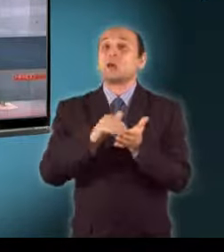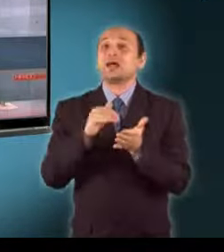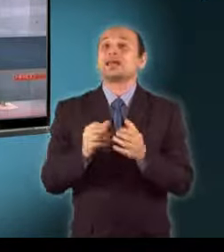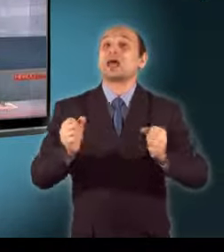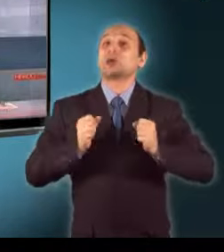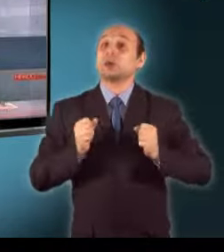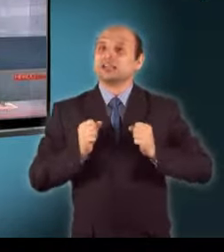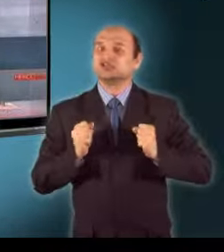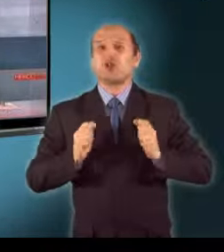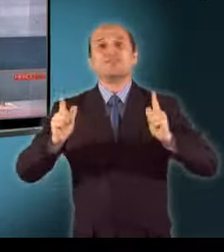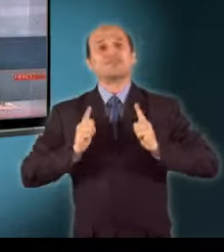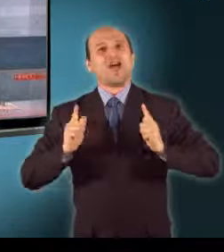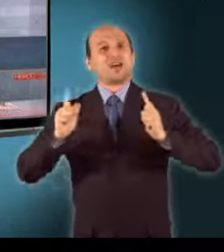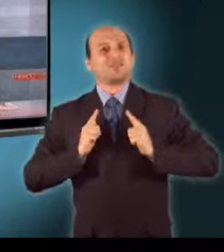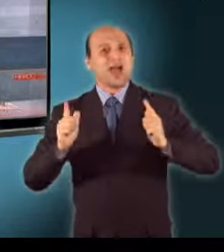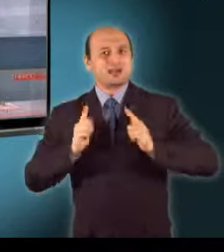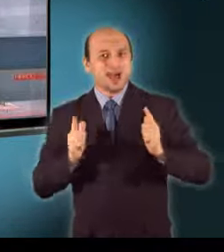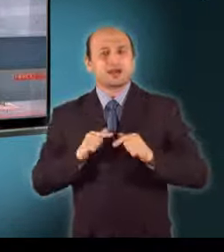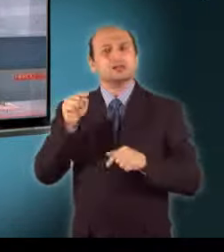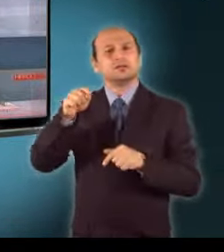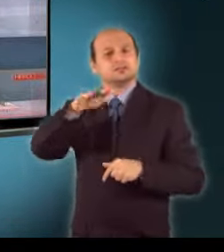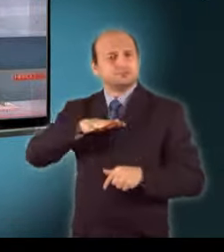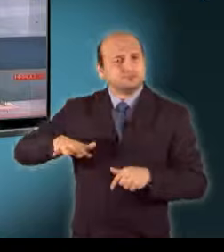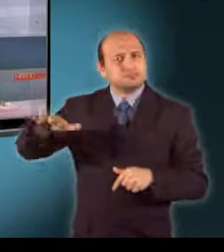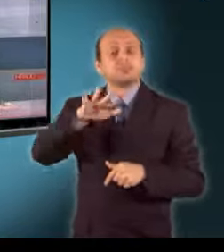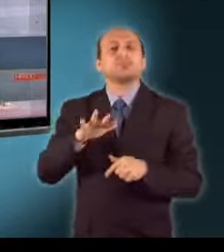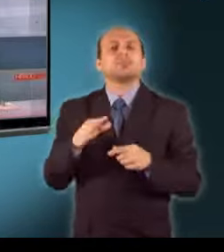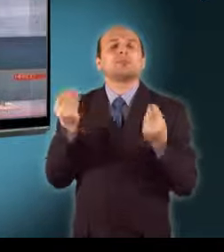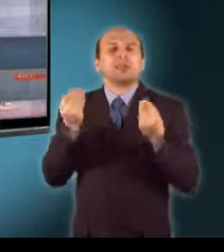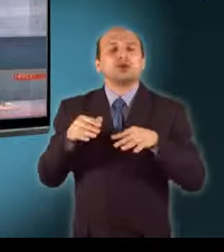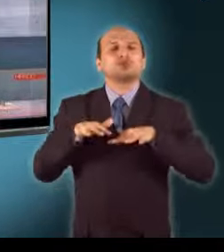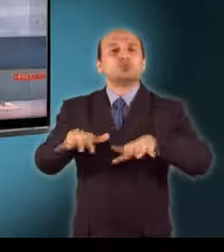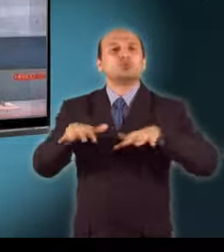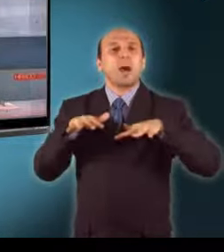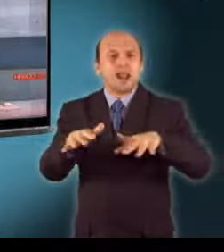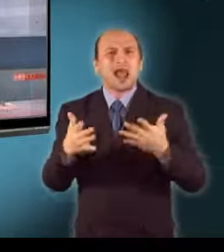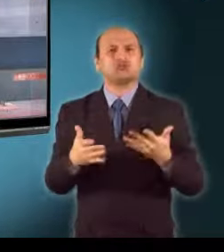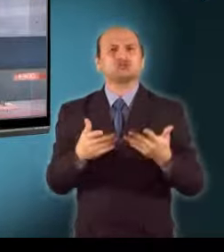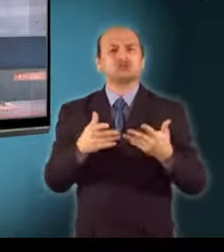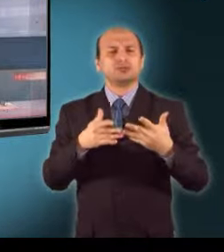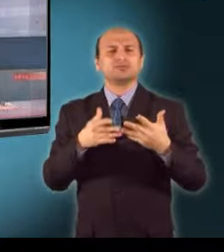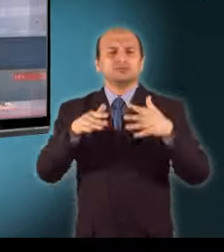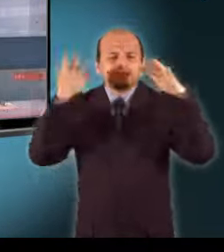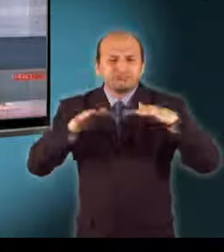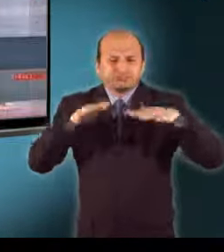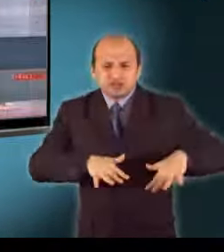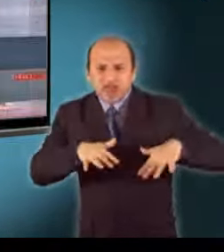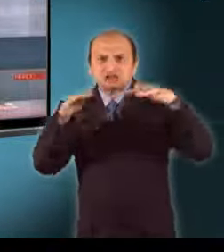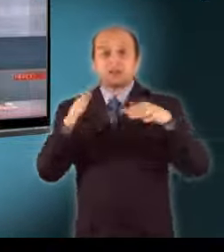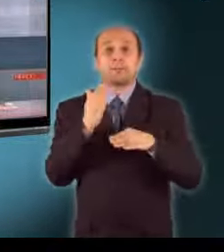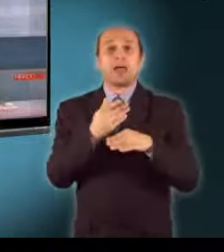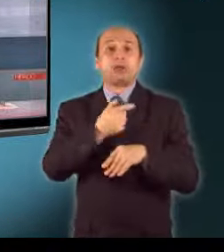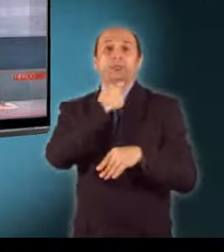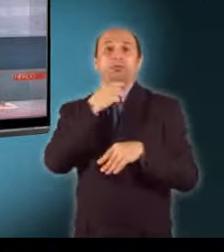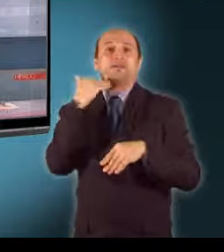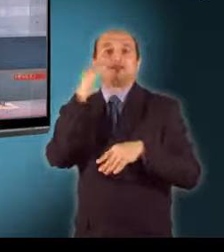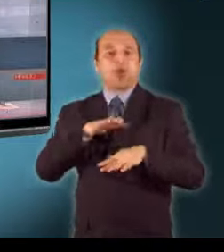Peruban, hogy kimentsék. Miután az elmúlt napok földcsúszamlásai és hegyomlásai több települést elvágtak a kültvilágtól. Már legalább